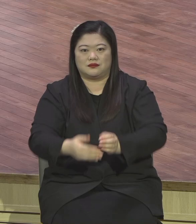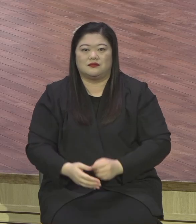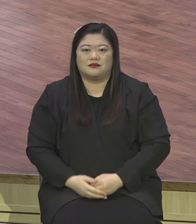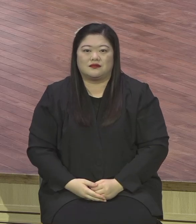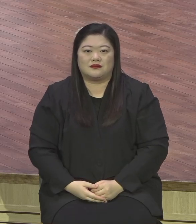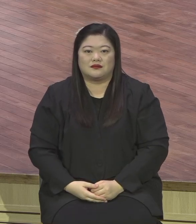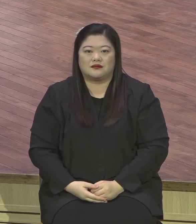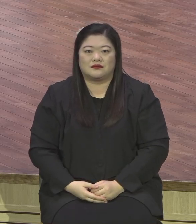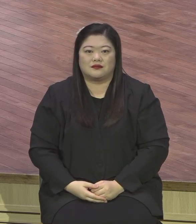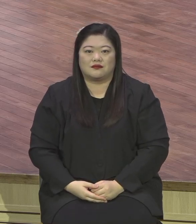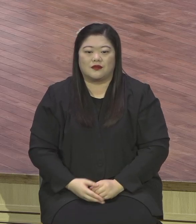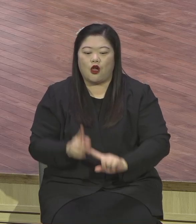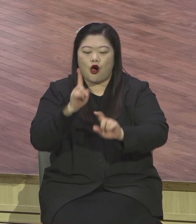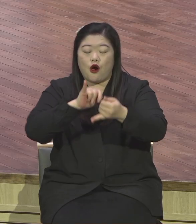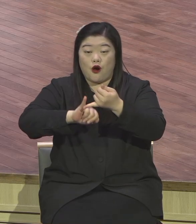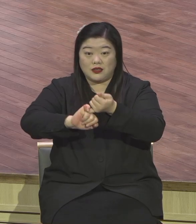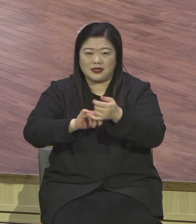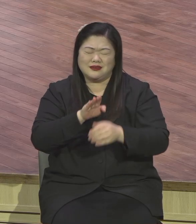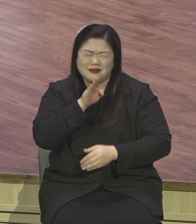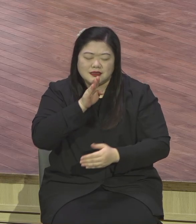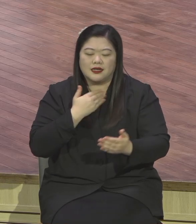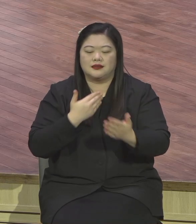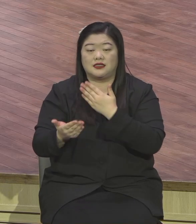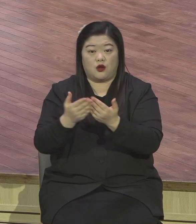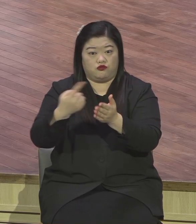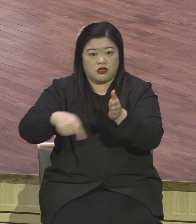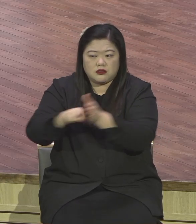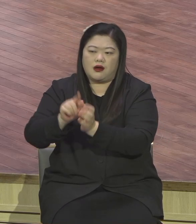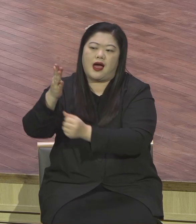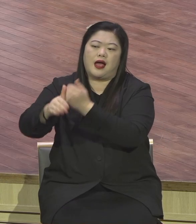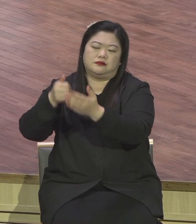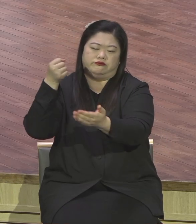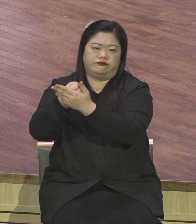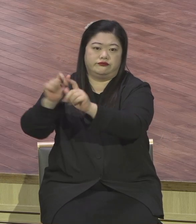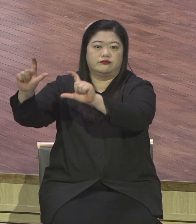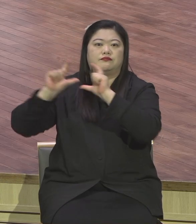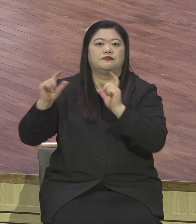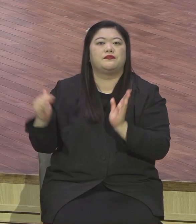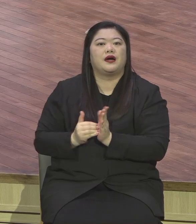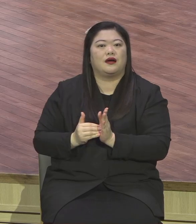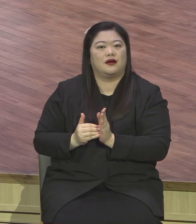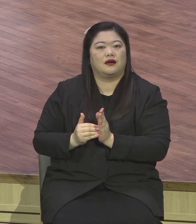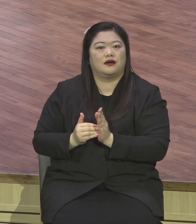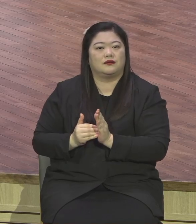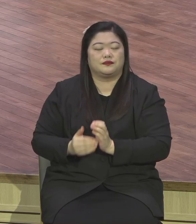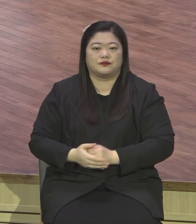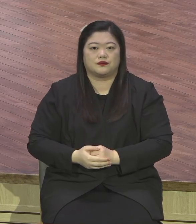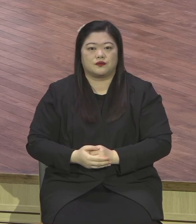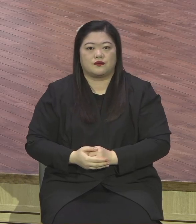교사로 주시는 말씀입니다. 이스라엘 백성에게 하나님께서 너 입을 크게 열라. 내가 채우리라고